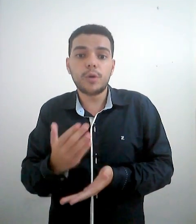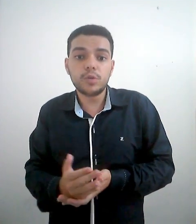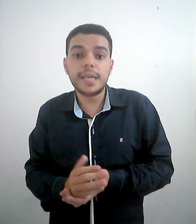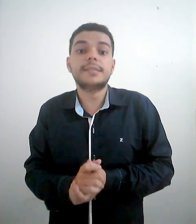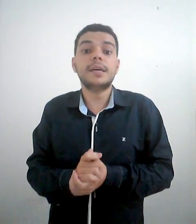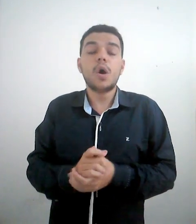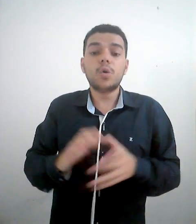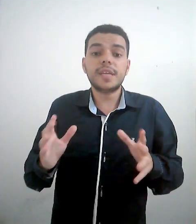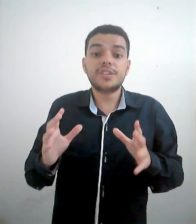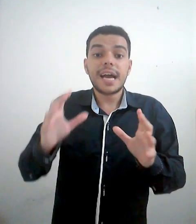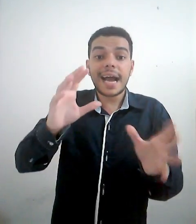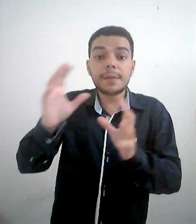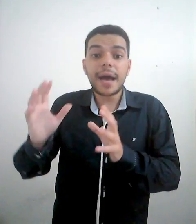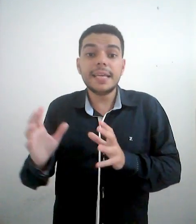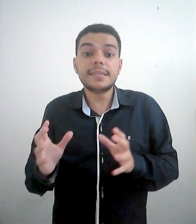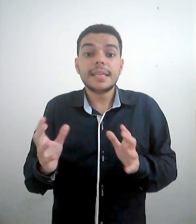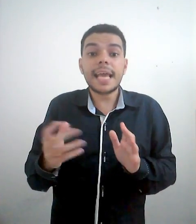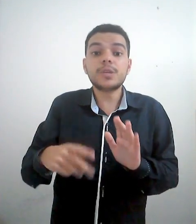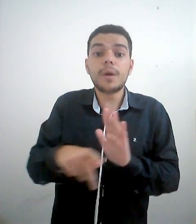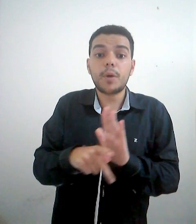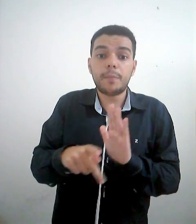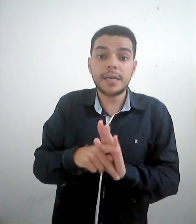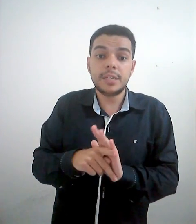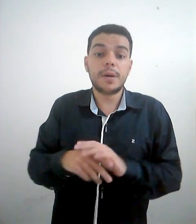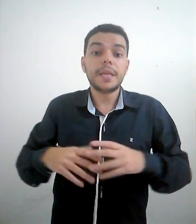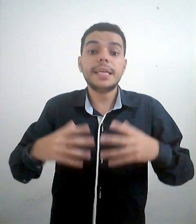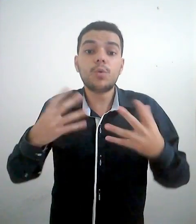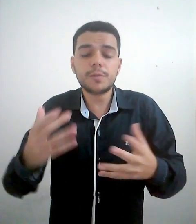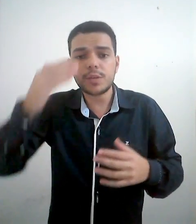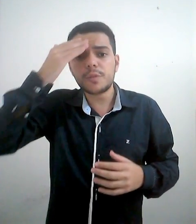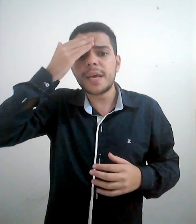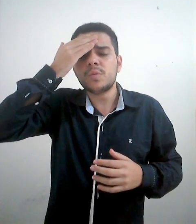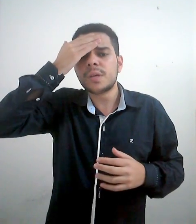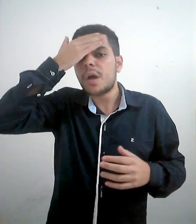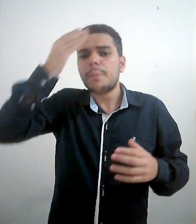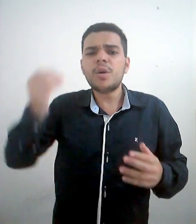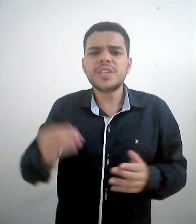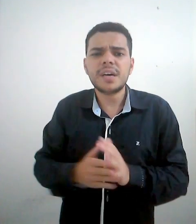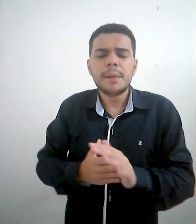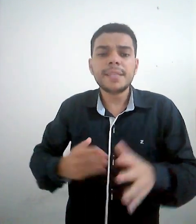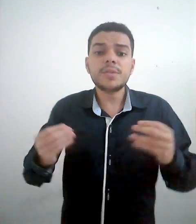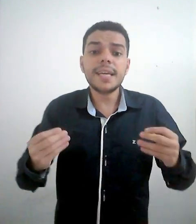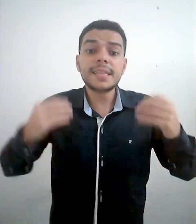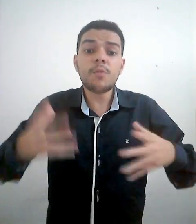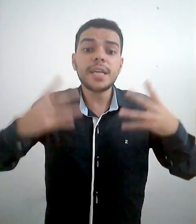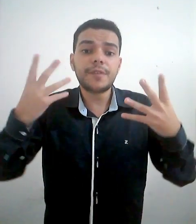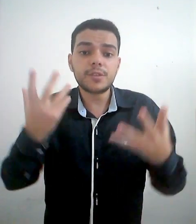portuguesa. Ou seja, cada país tem a sua própria língua. E algumas pessoas perguntam. Poxa, mas não seria tão mais fácil